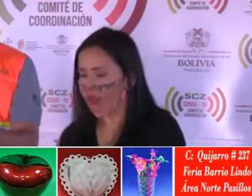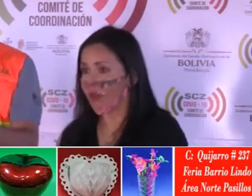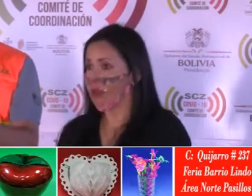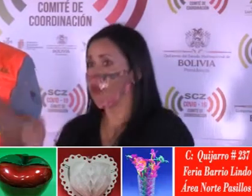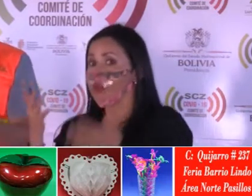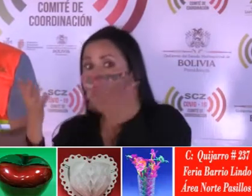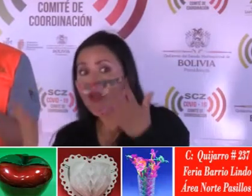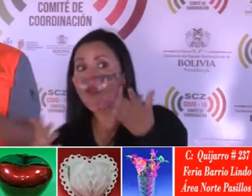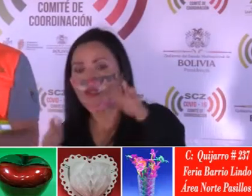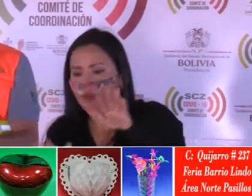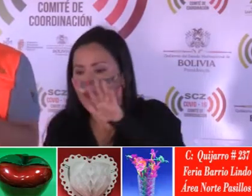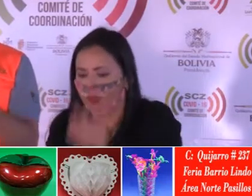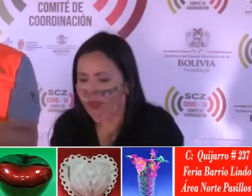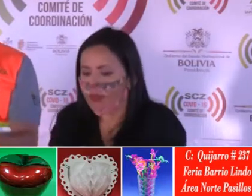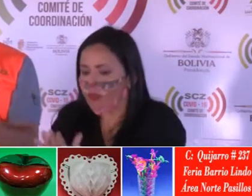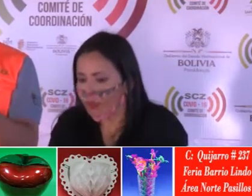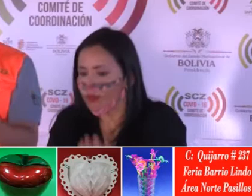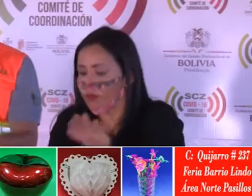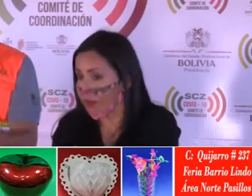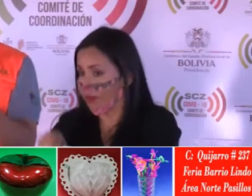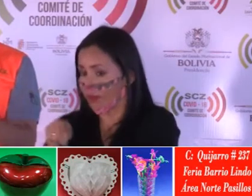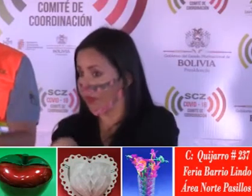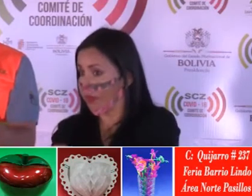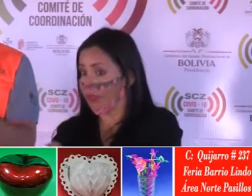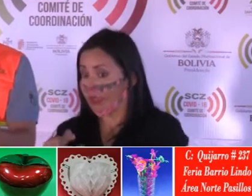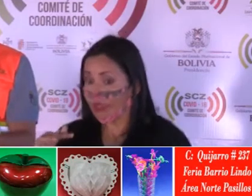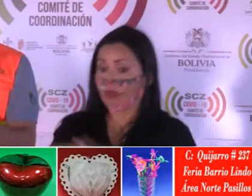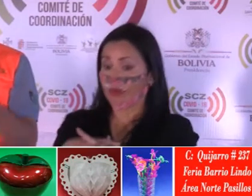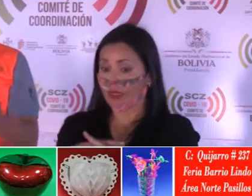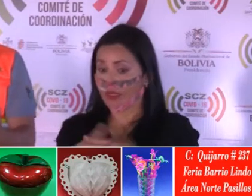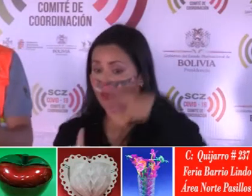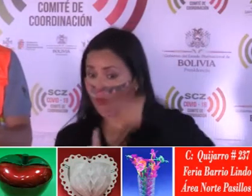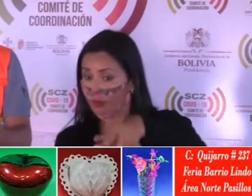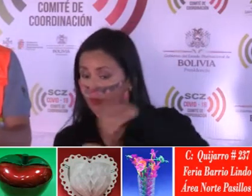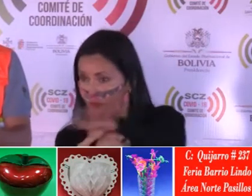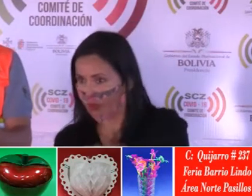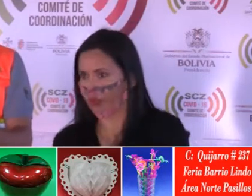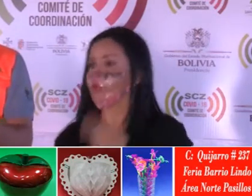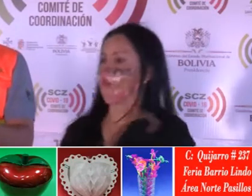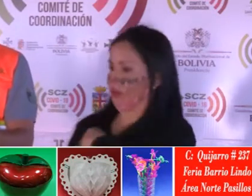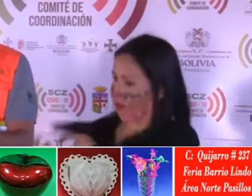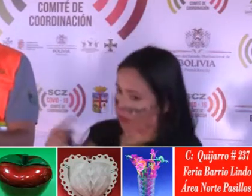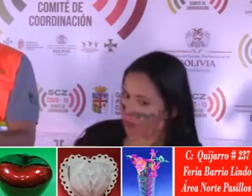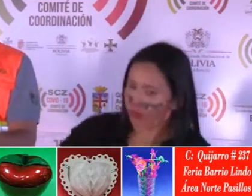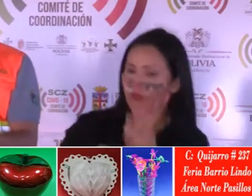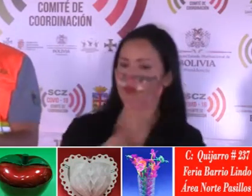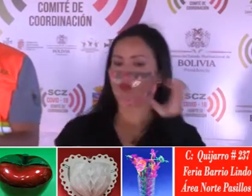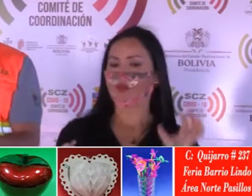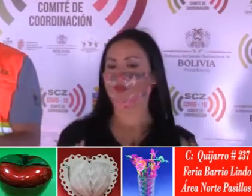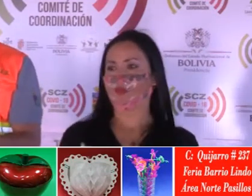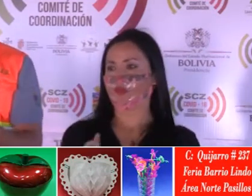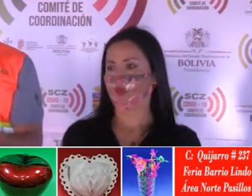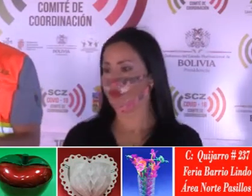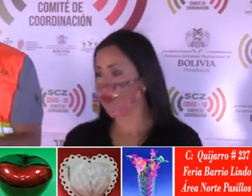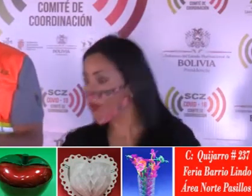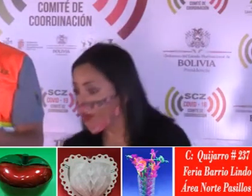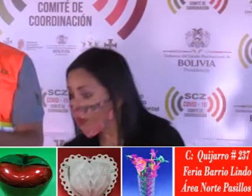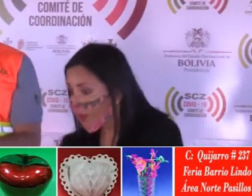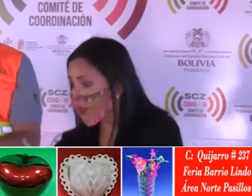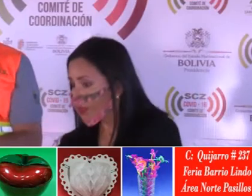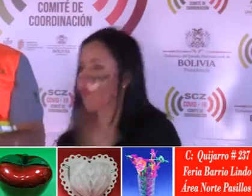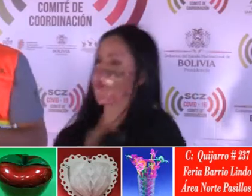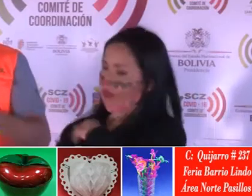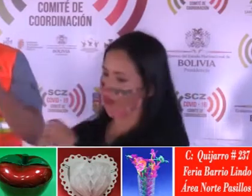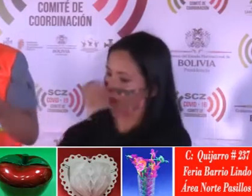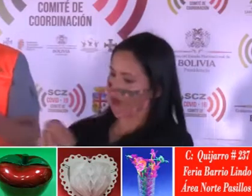par y paso con aquellos municipios donde se presenta la enfermedad y en eso, con